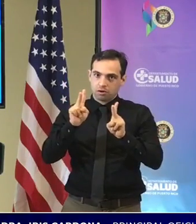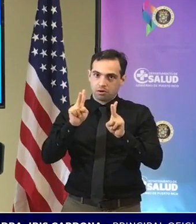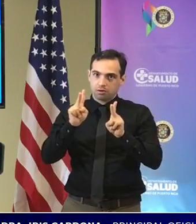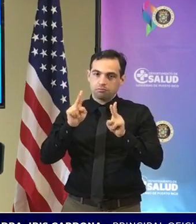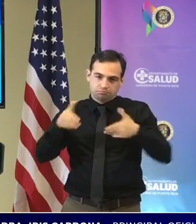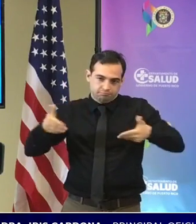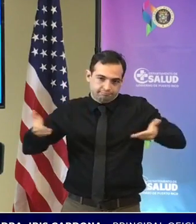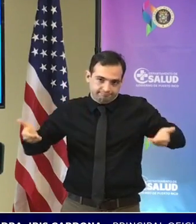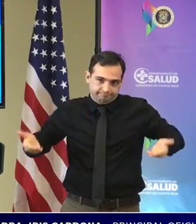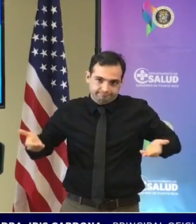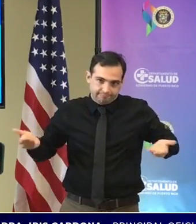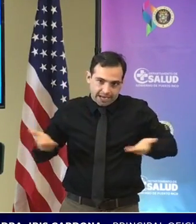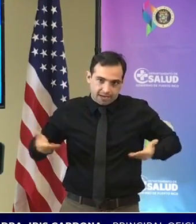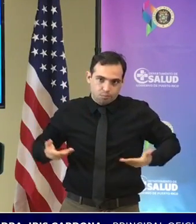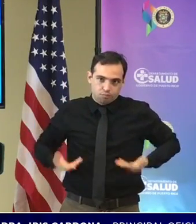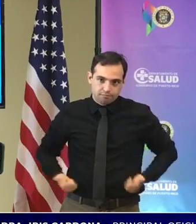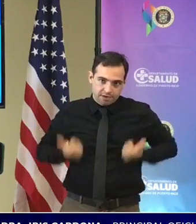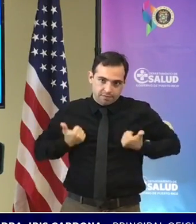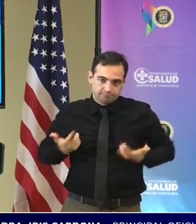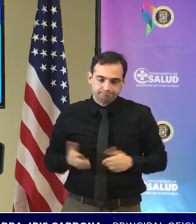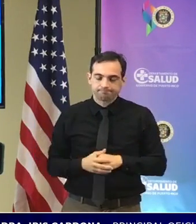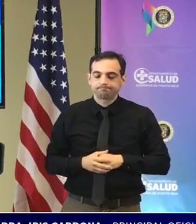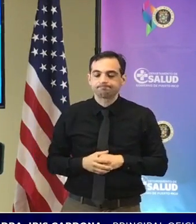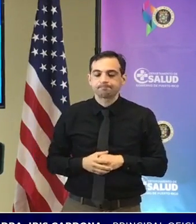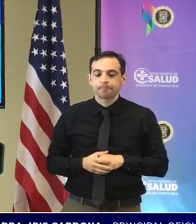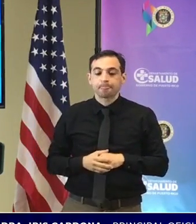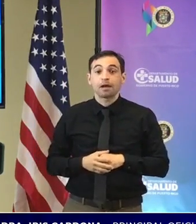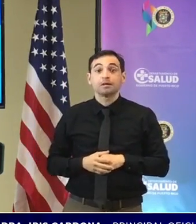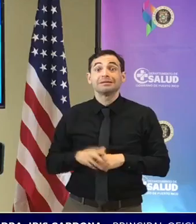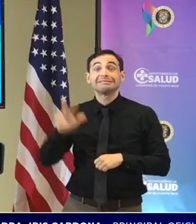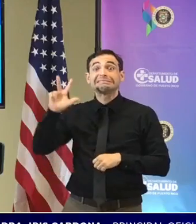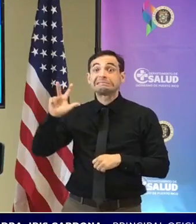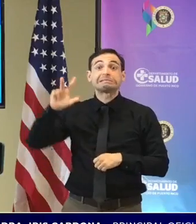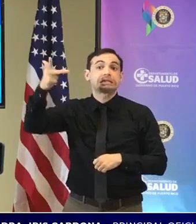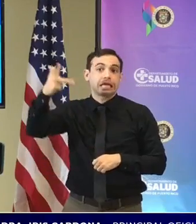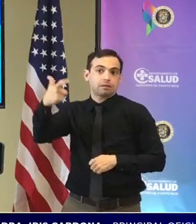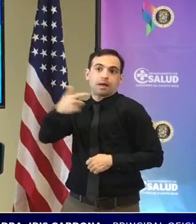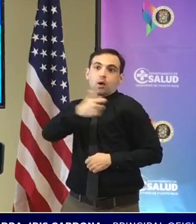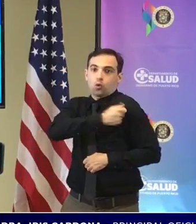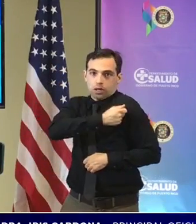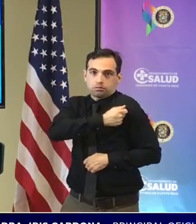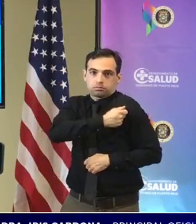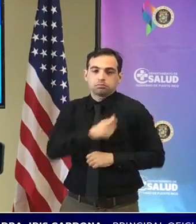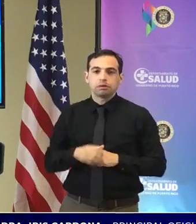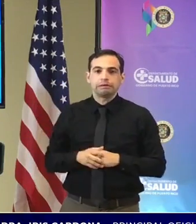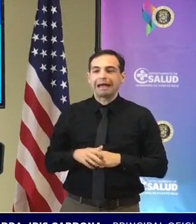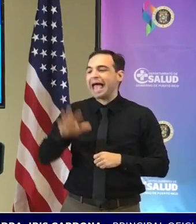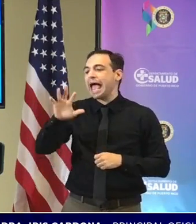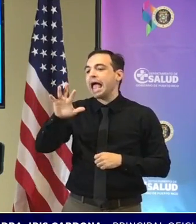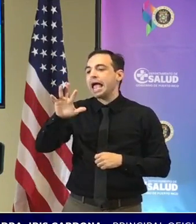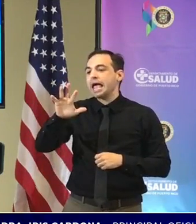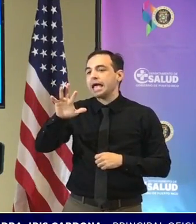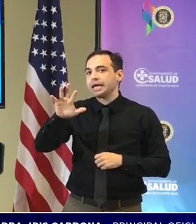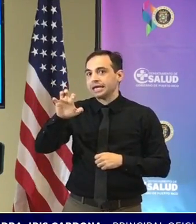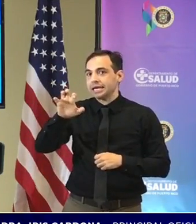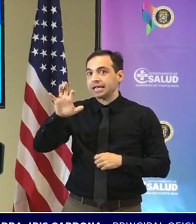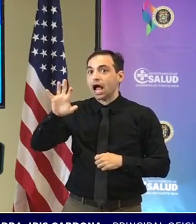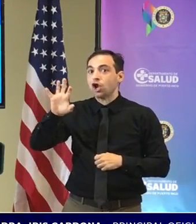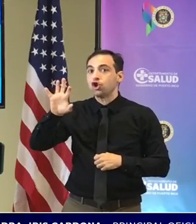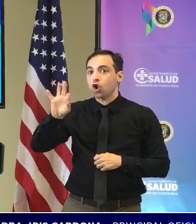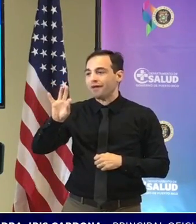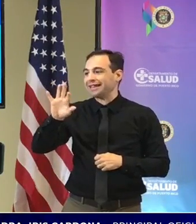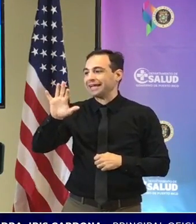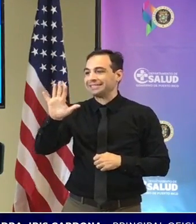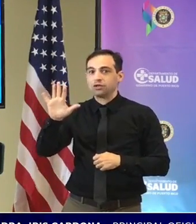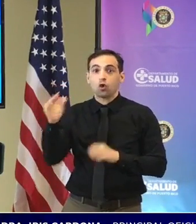que por relación relación a la dosis de refuerzo tenemos 595